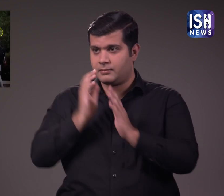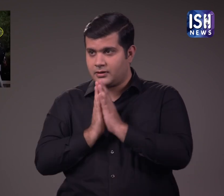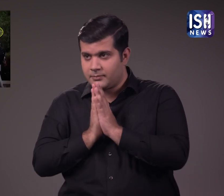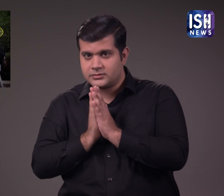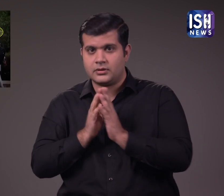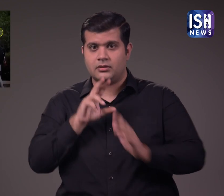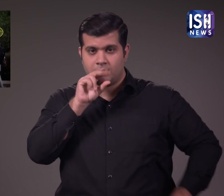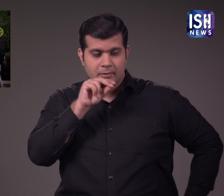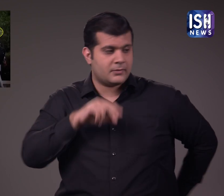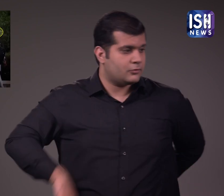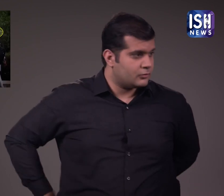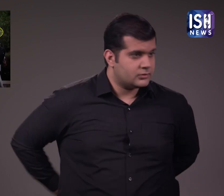भी कह रहे थे